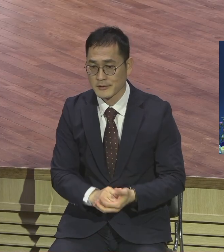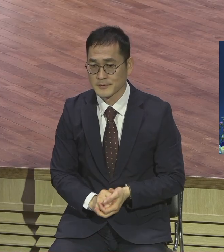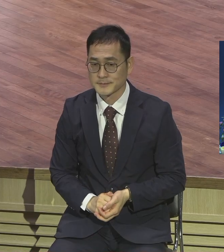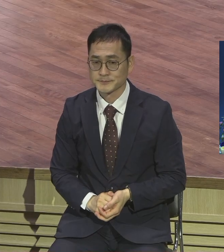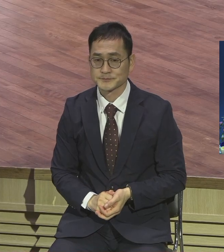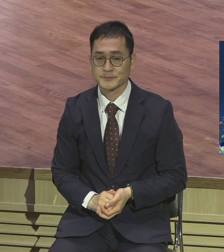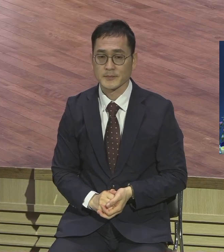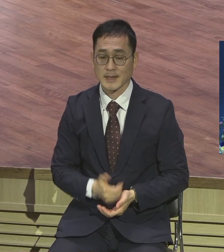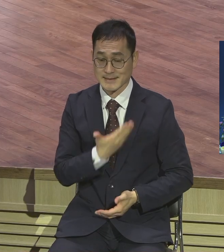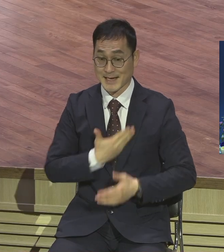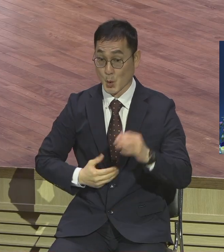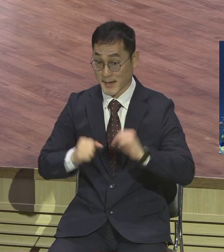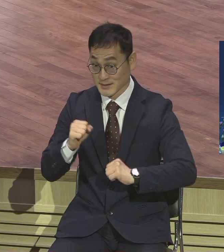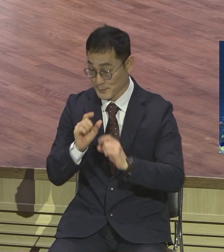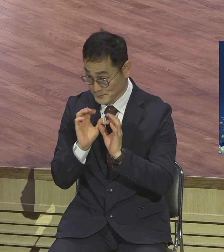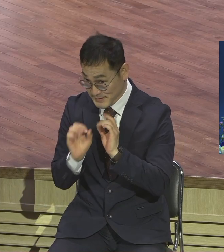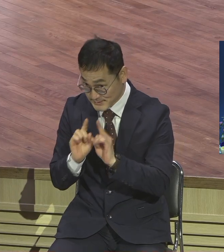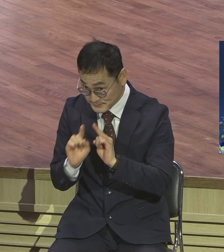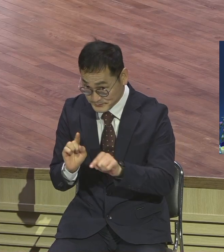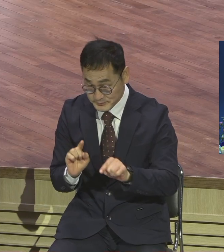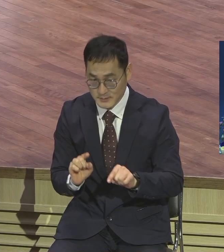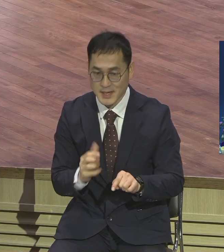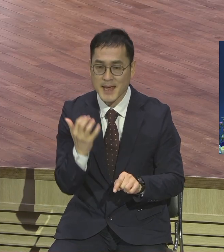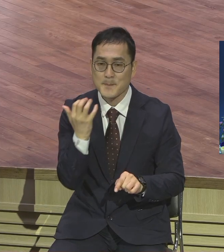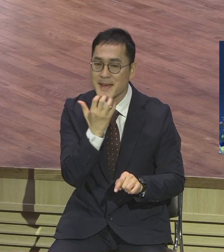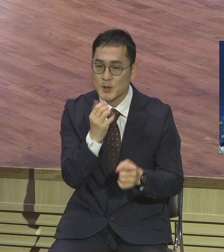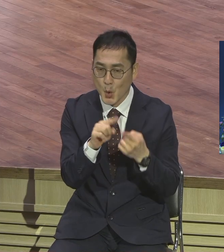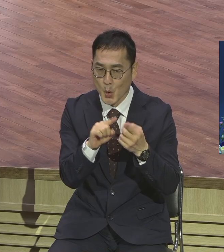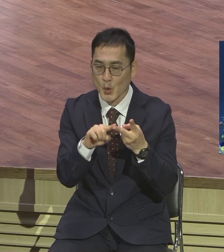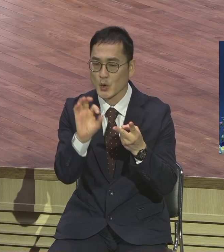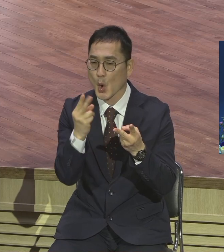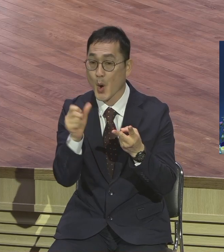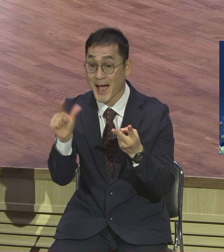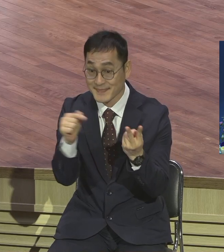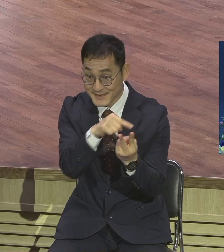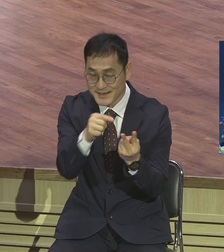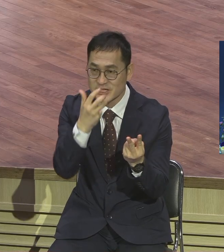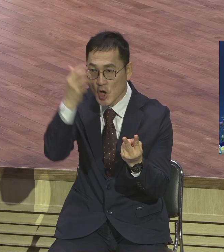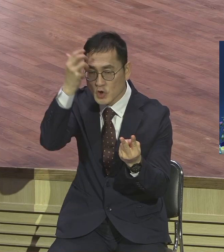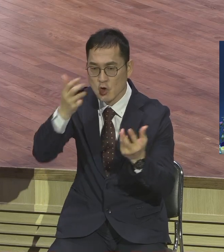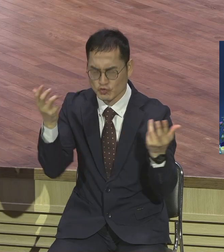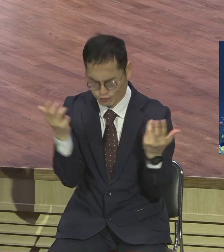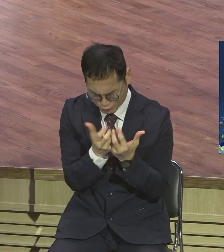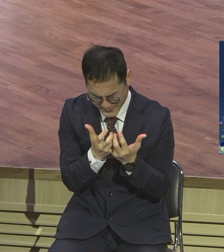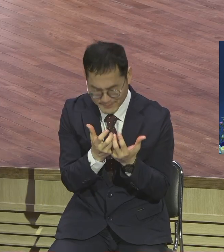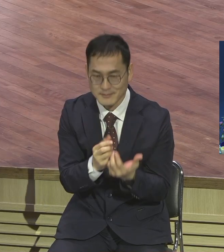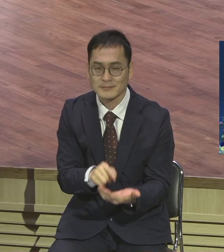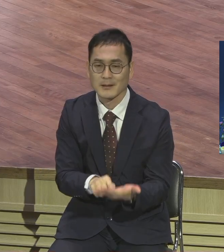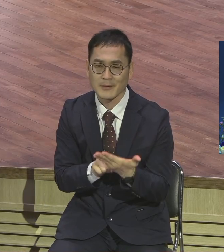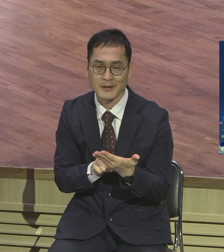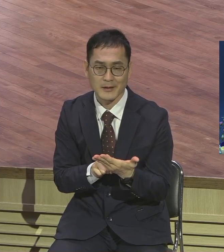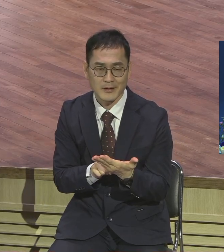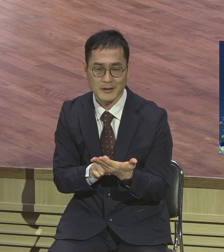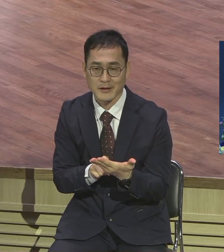성령이 충만하여 그랬어요 성령이 충만하여 다른 거 아니에요 성령 충만하여 이래 중요합니다